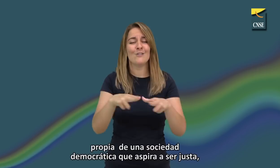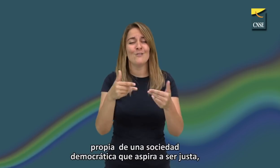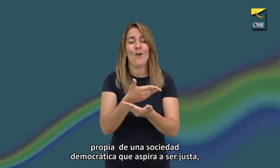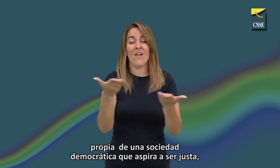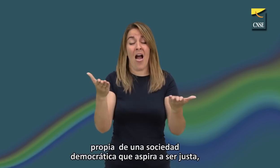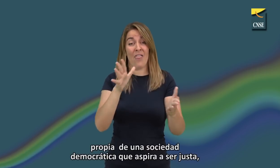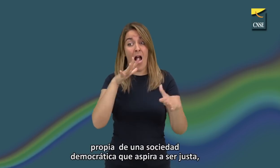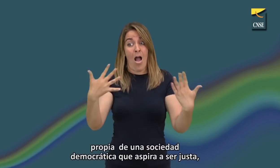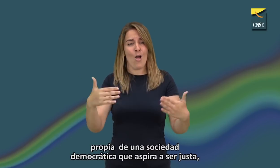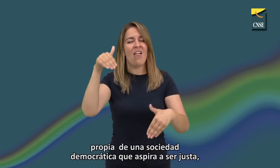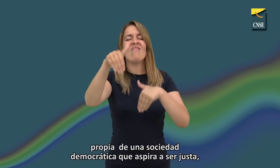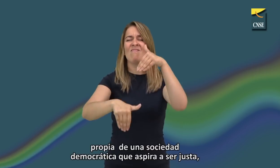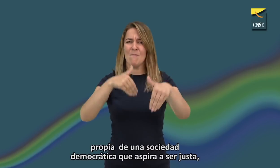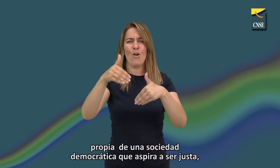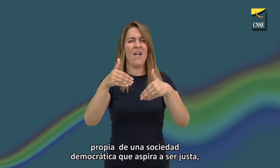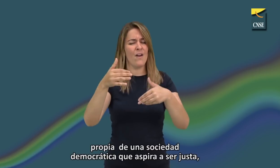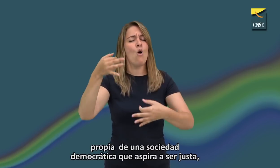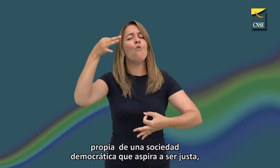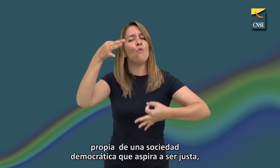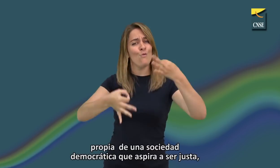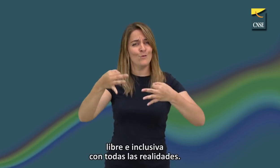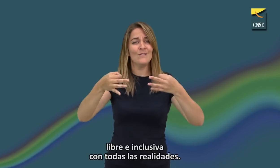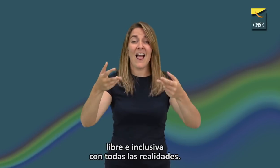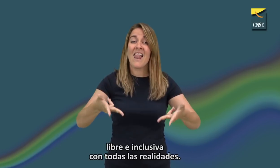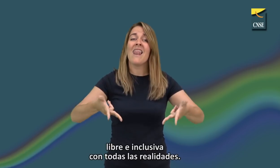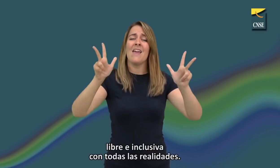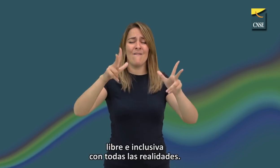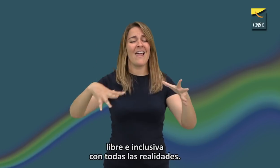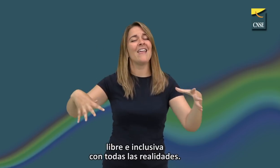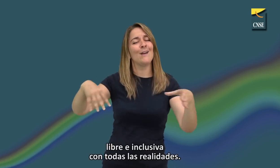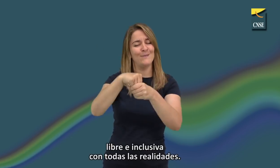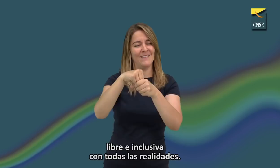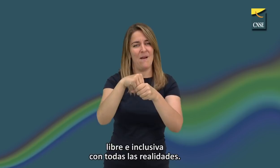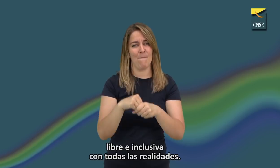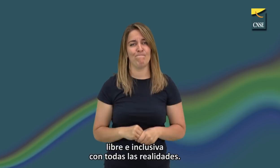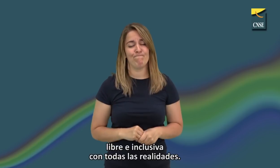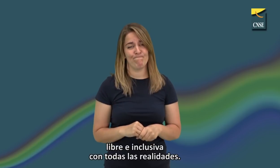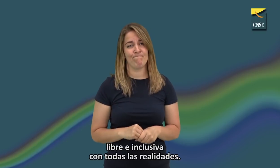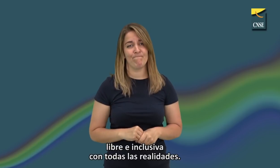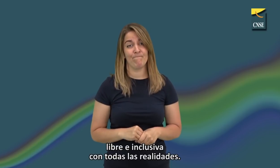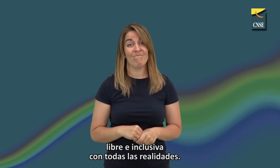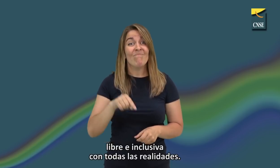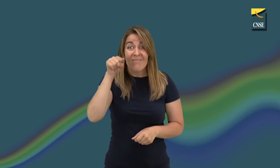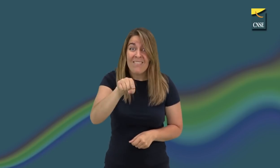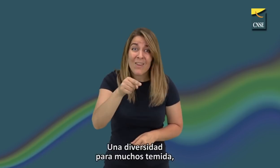Propia de la sociedad democrática que aspira a ser justa, libre e inclusiva en todas las realidades,